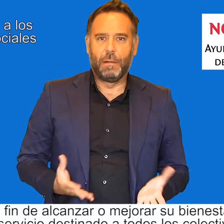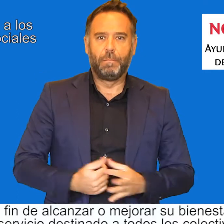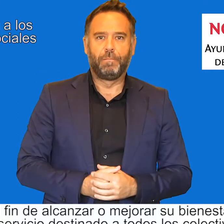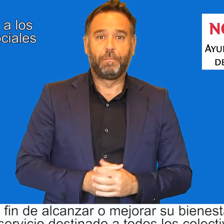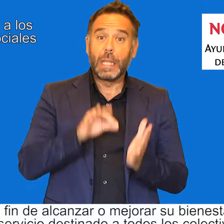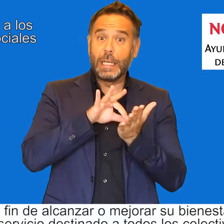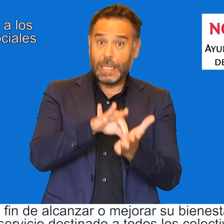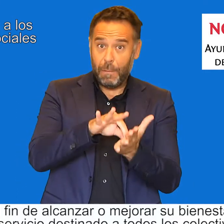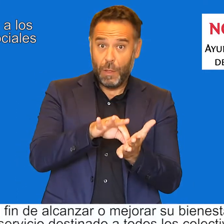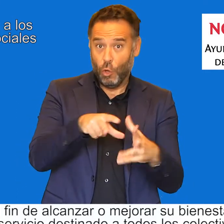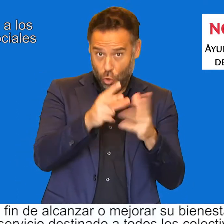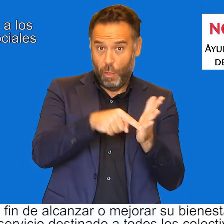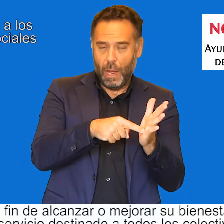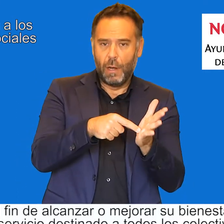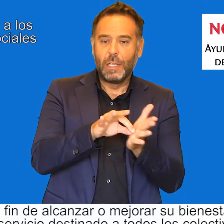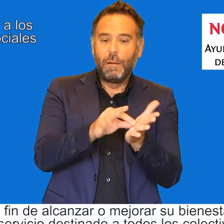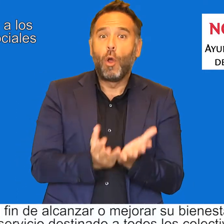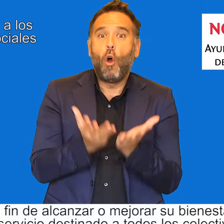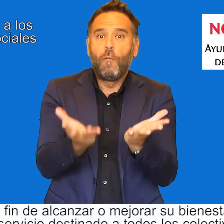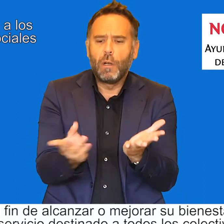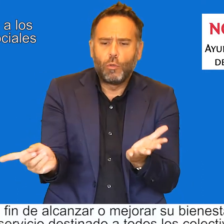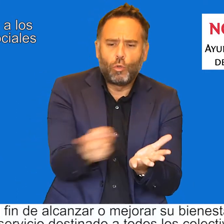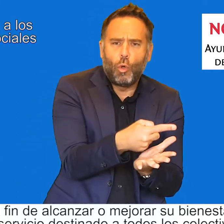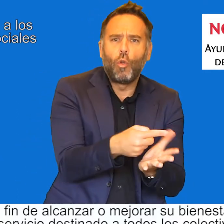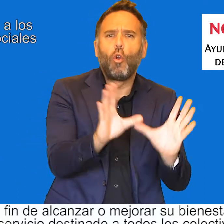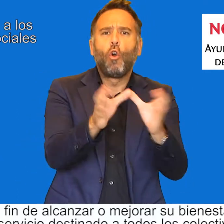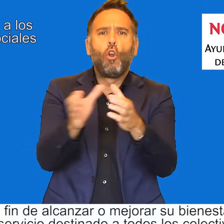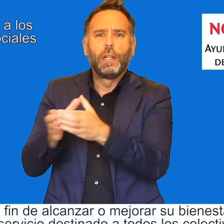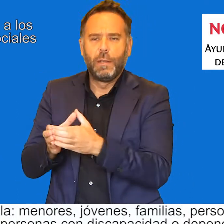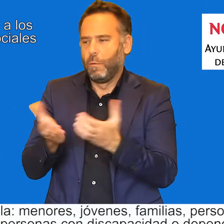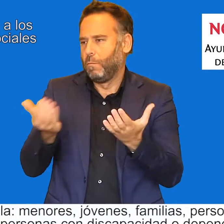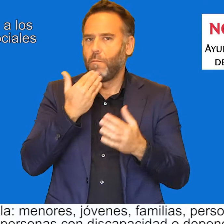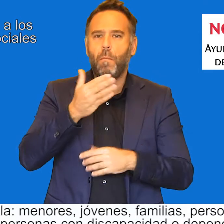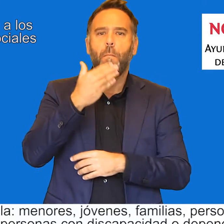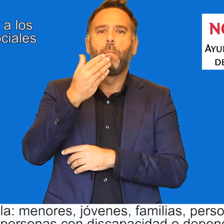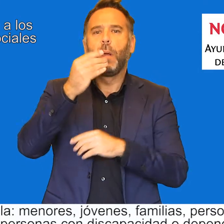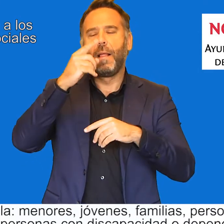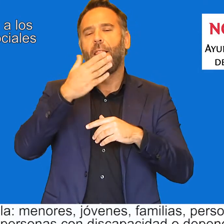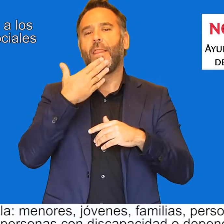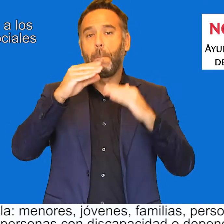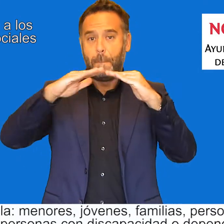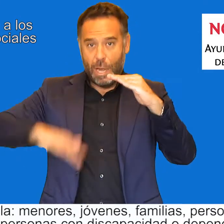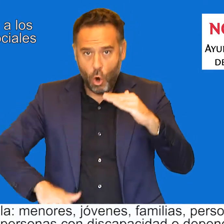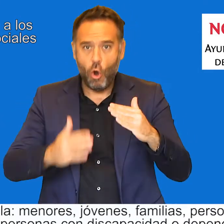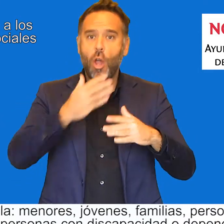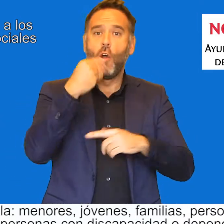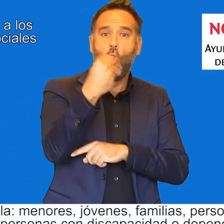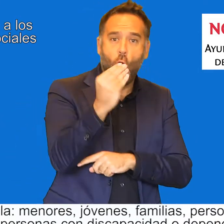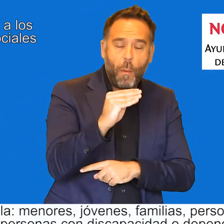Es un servicio destinado a todos los colectivos de Sevilla, menores, jóvenes, familias,